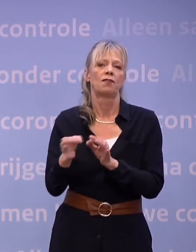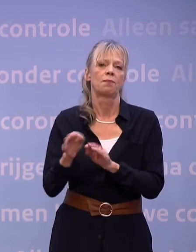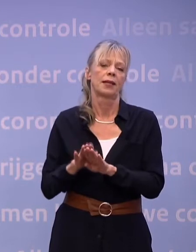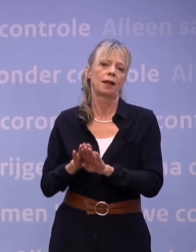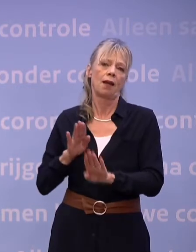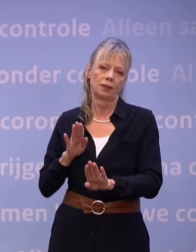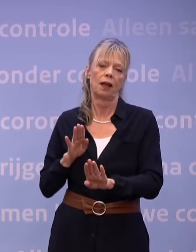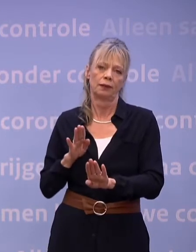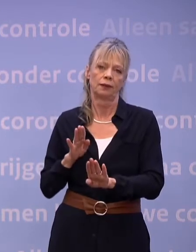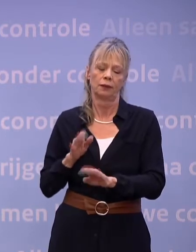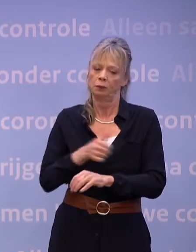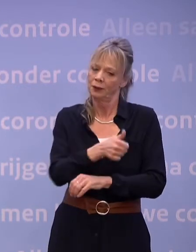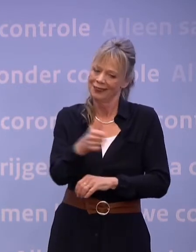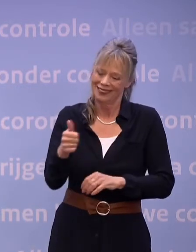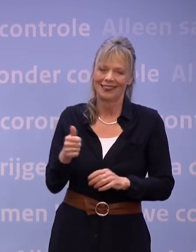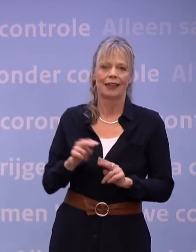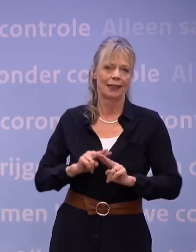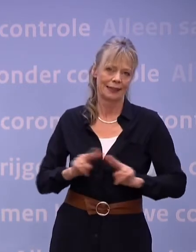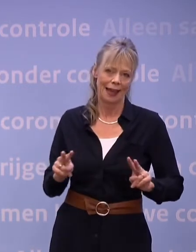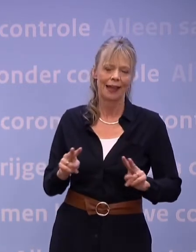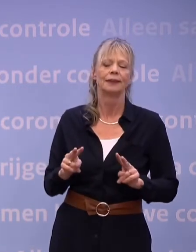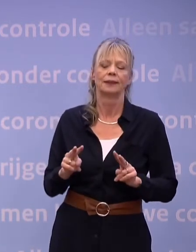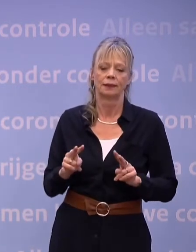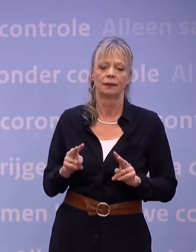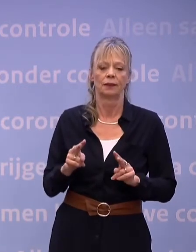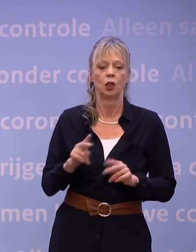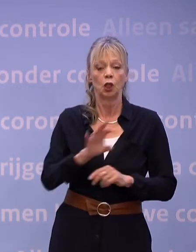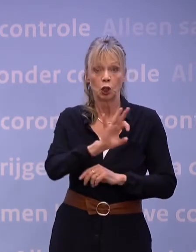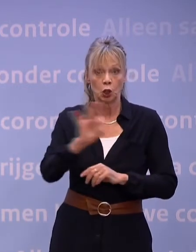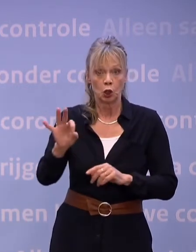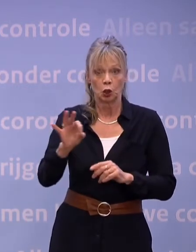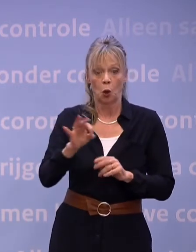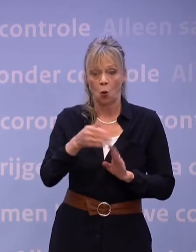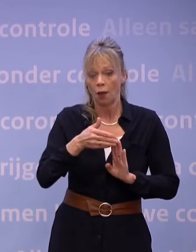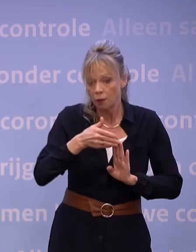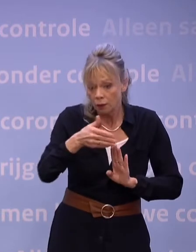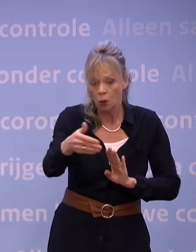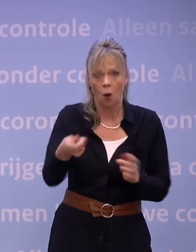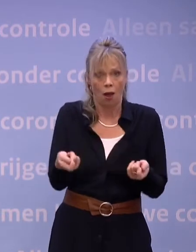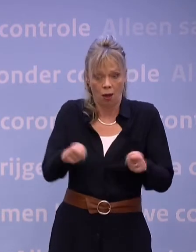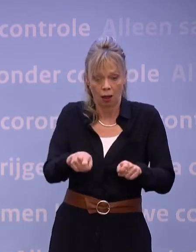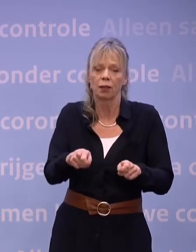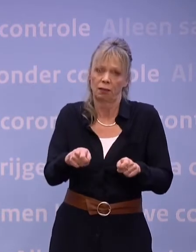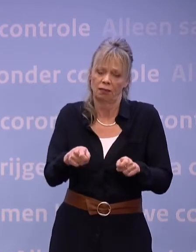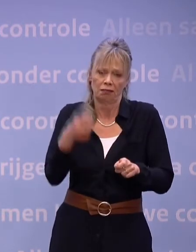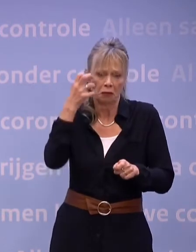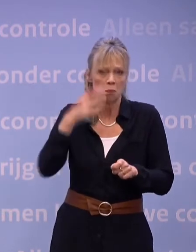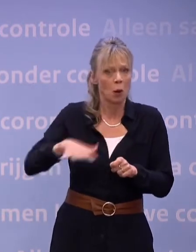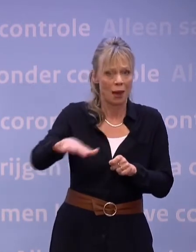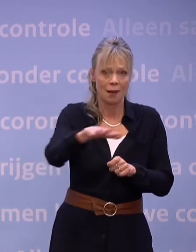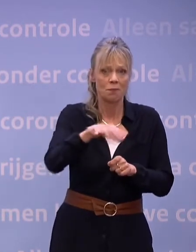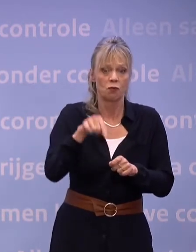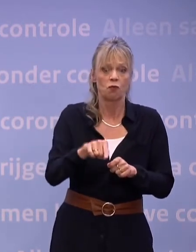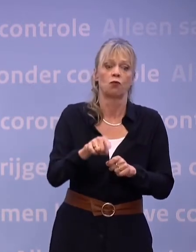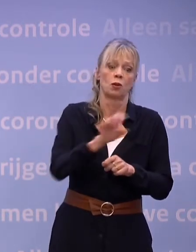is het erover eens dat het langer sluiten van de scholen grote problemen met zich meebrengt. Voor de scholen en de leraren